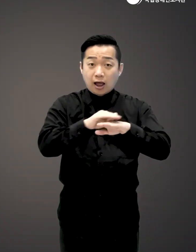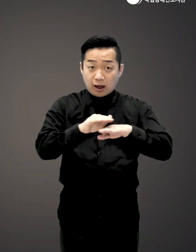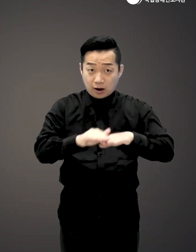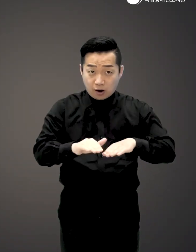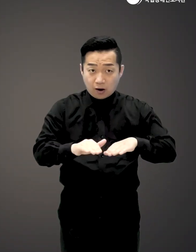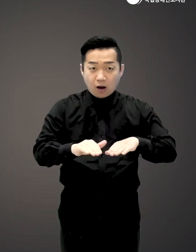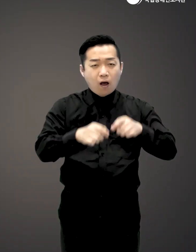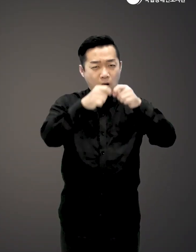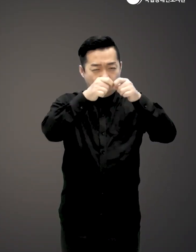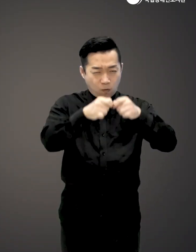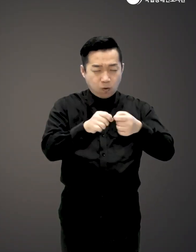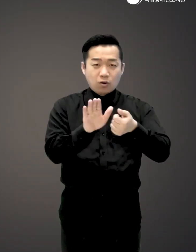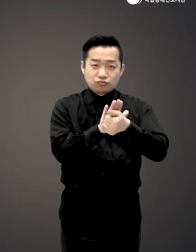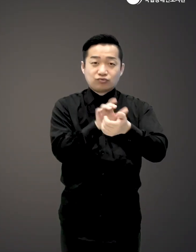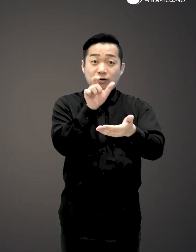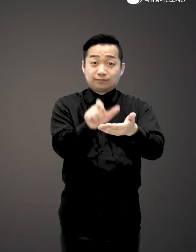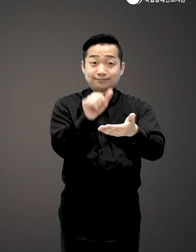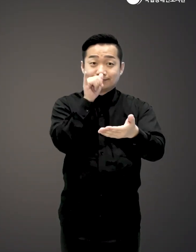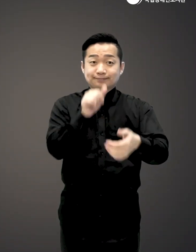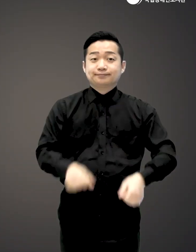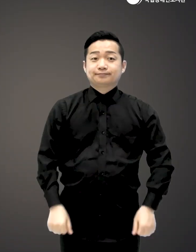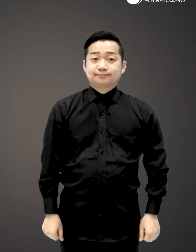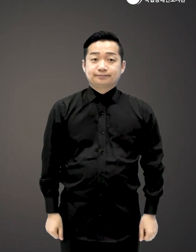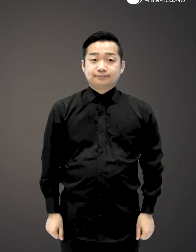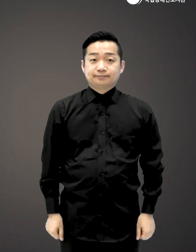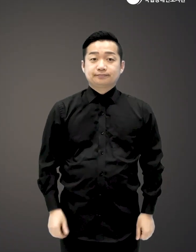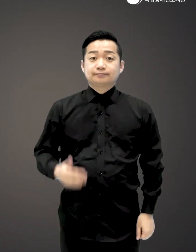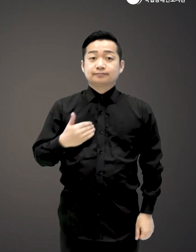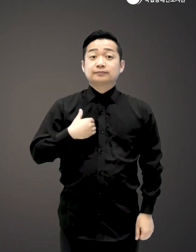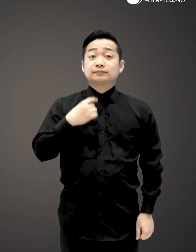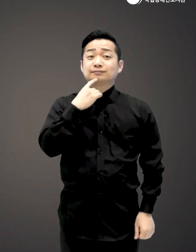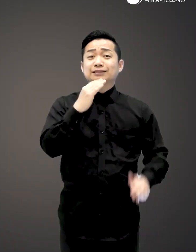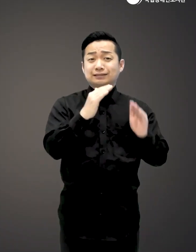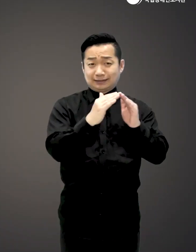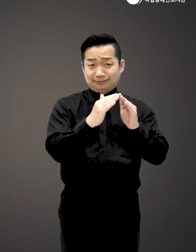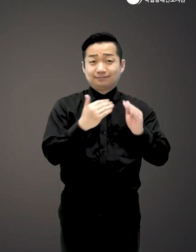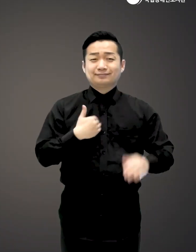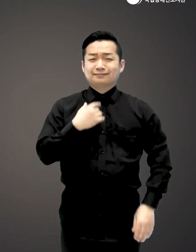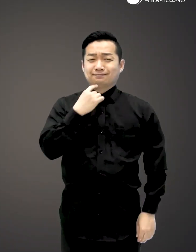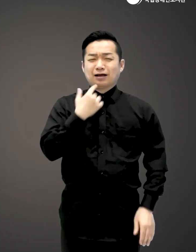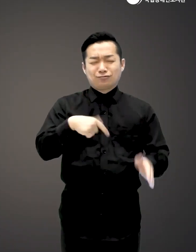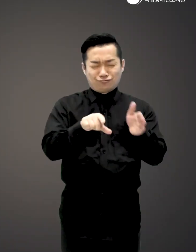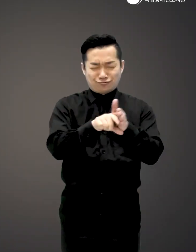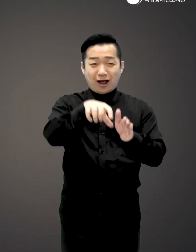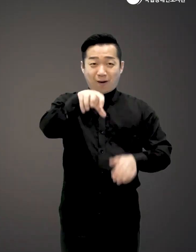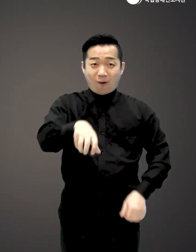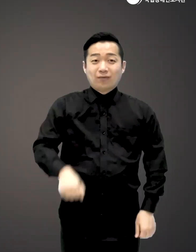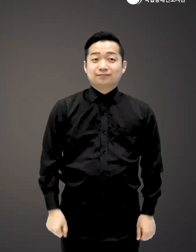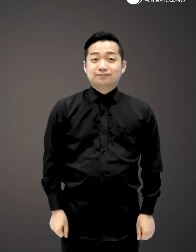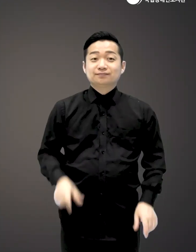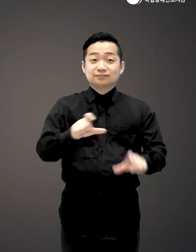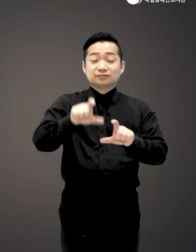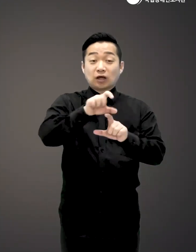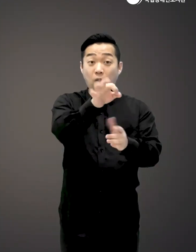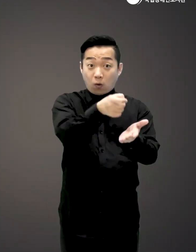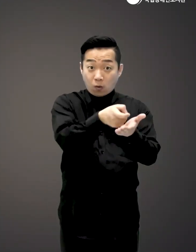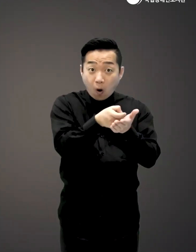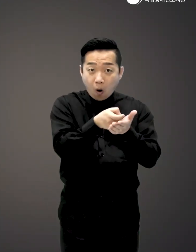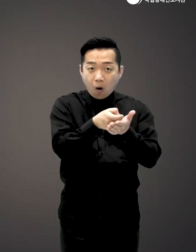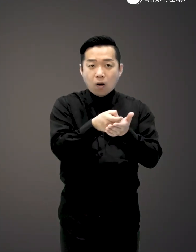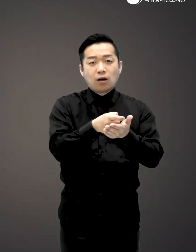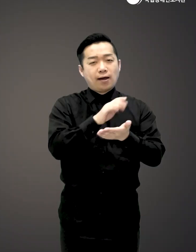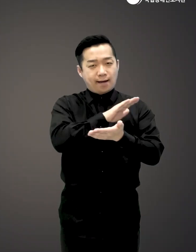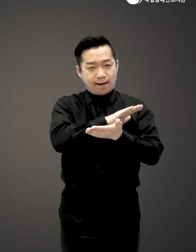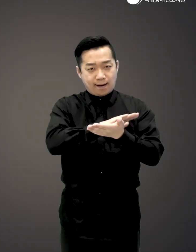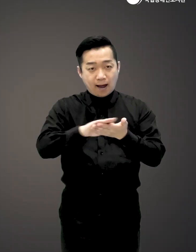방법에 대해서도 굉장히 꼼꼼하게 적혀 있죠 나만의 집, 나만의 공간 보다 경제적이고